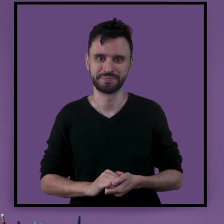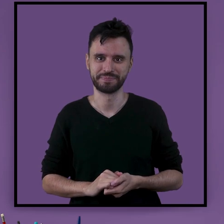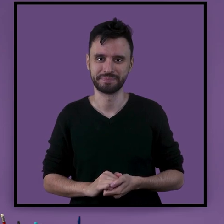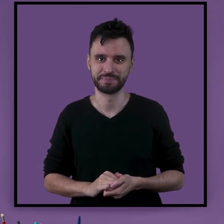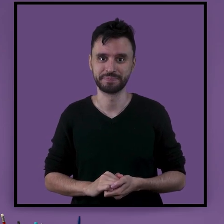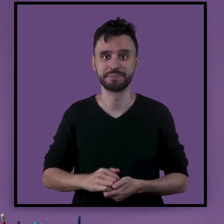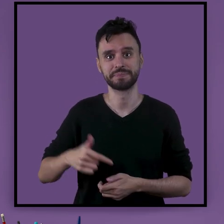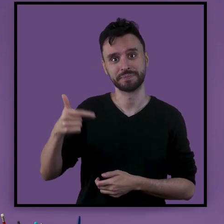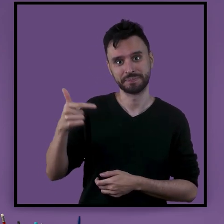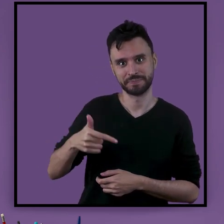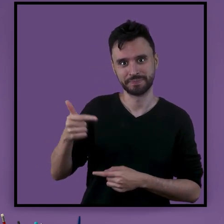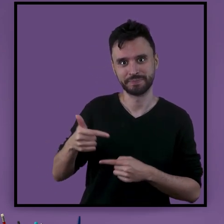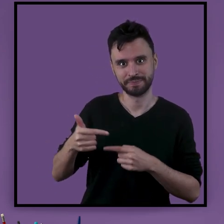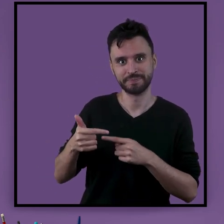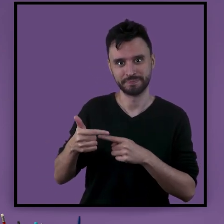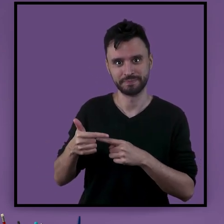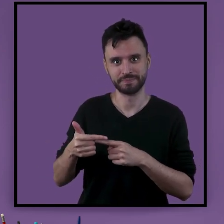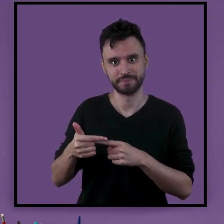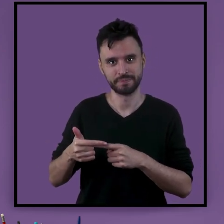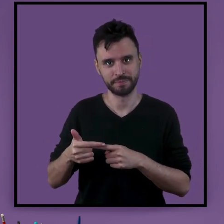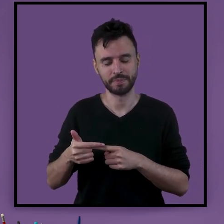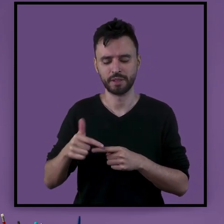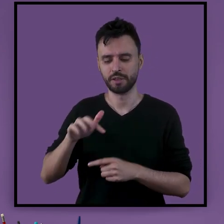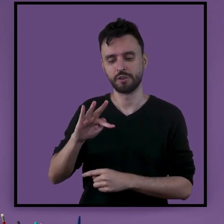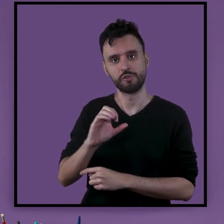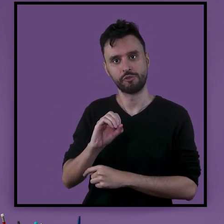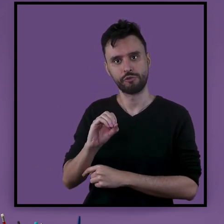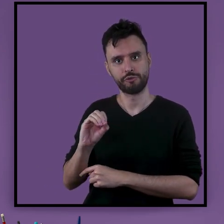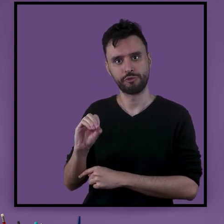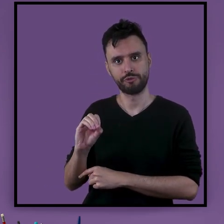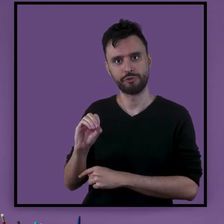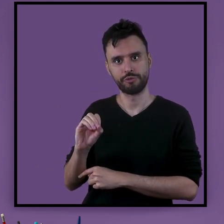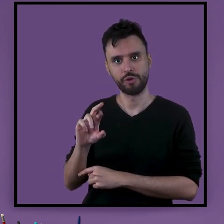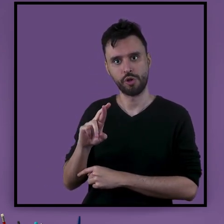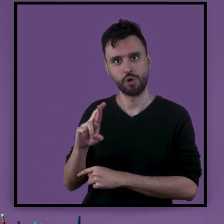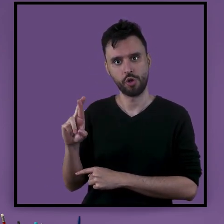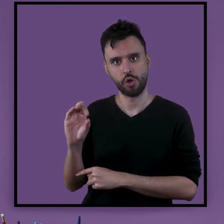Um outro gênero também muito interessante nessa sequência é o forró.